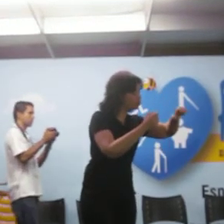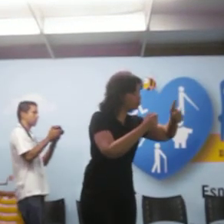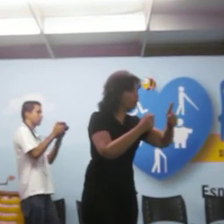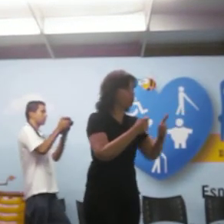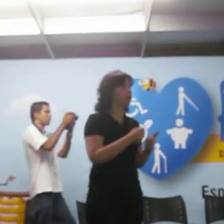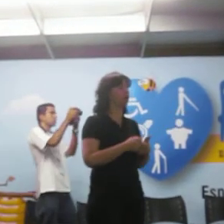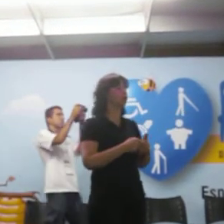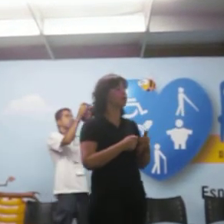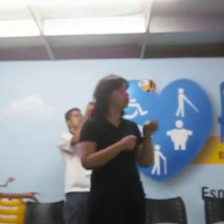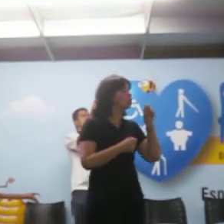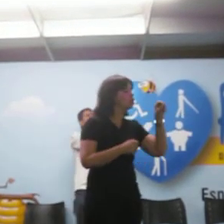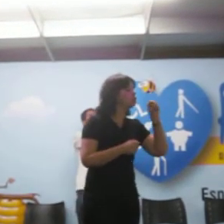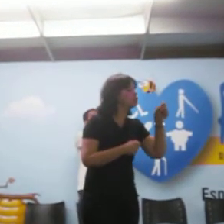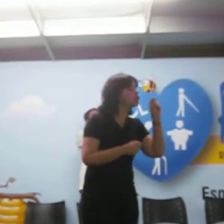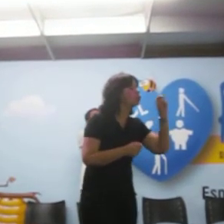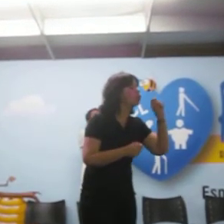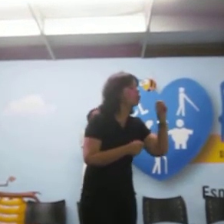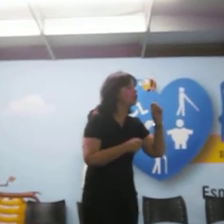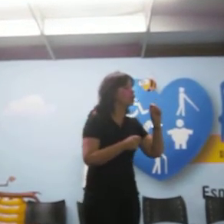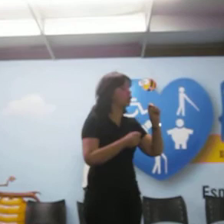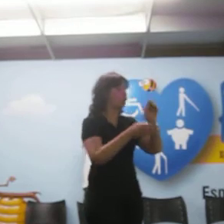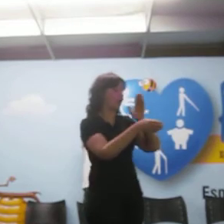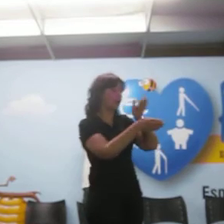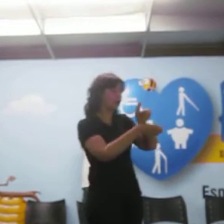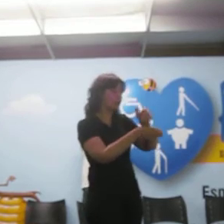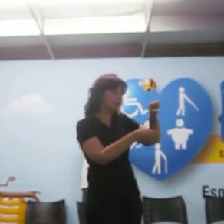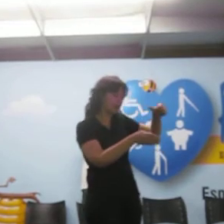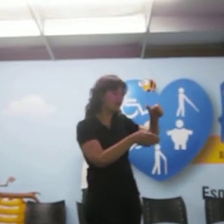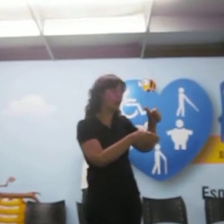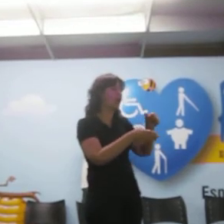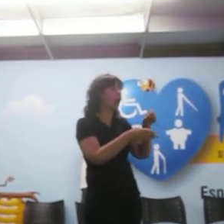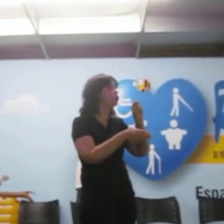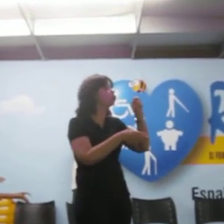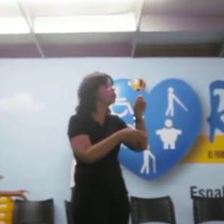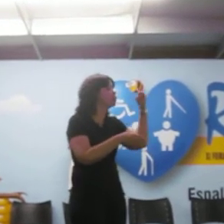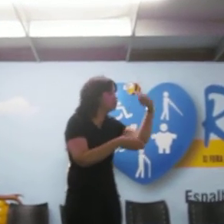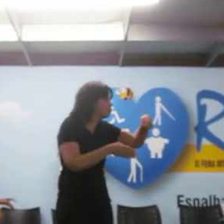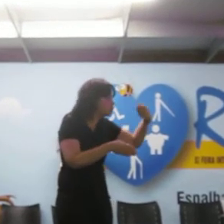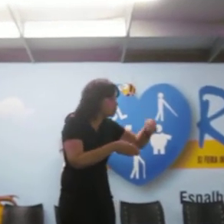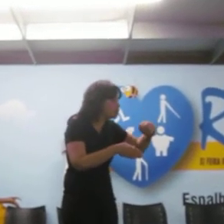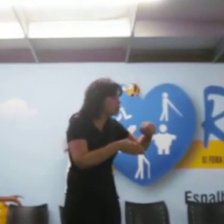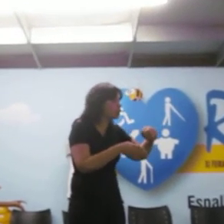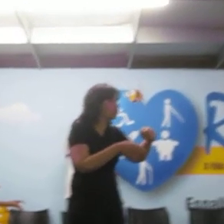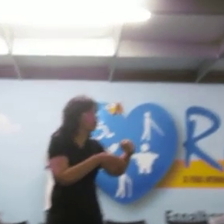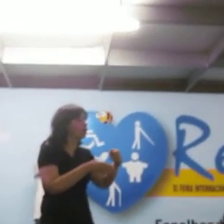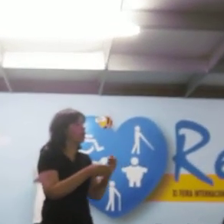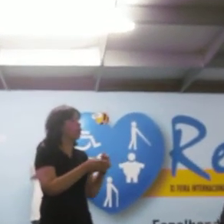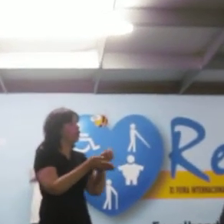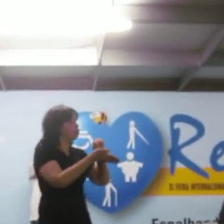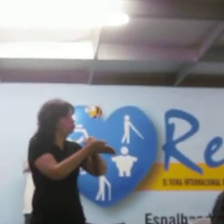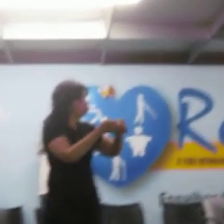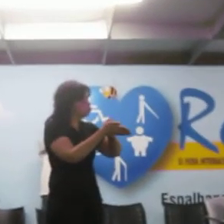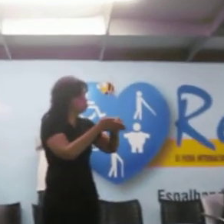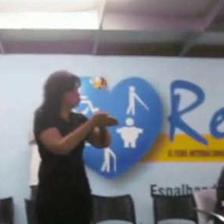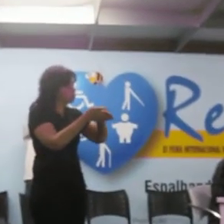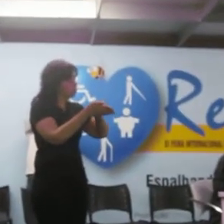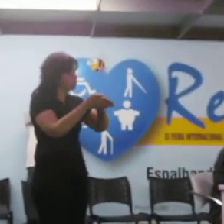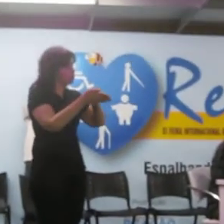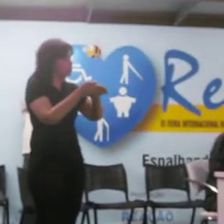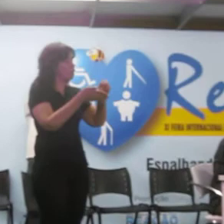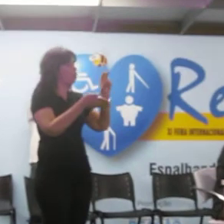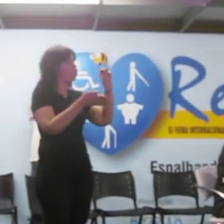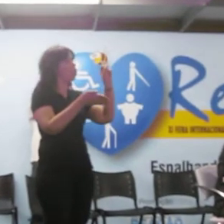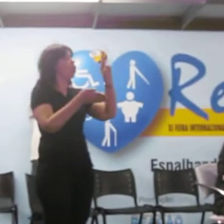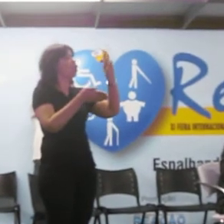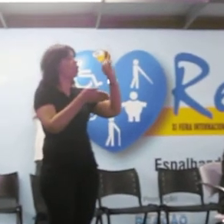necessidade Depois de avaliadas as necessidades É feita a atualização da órgão, da prótese